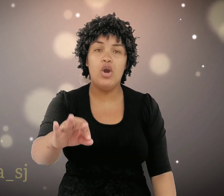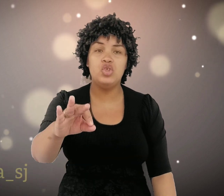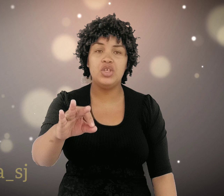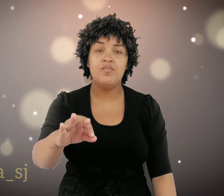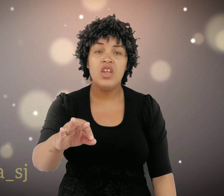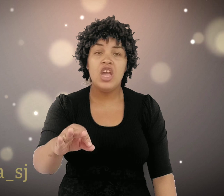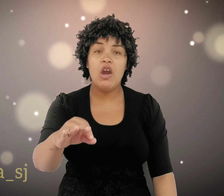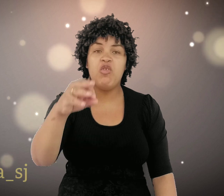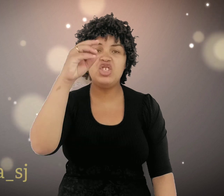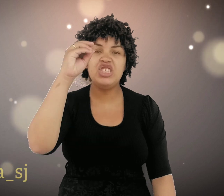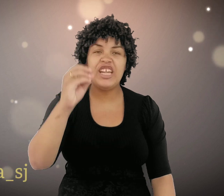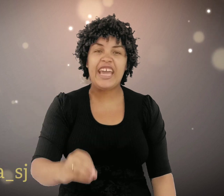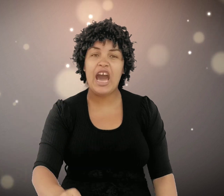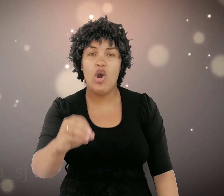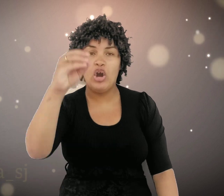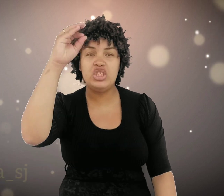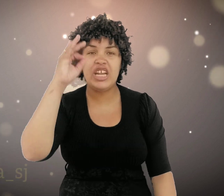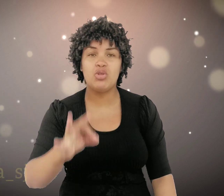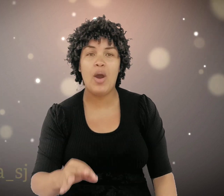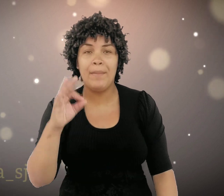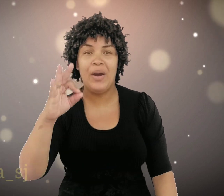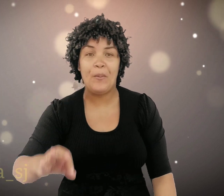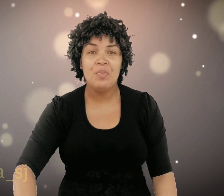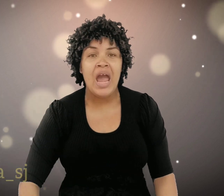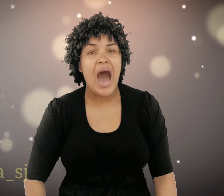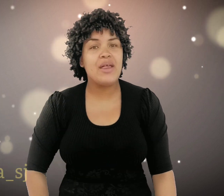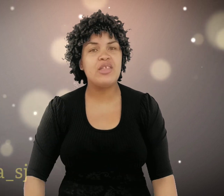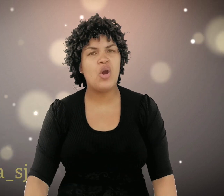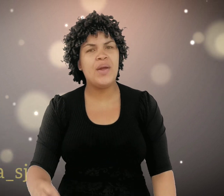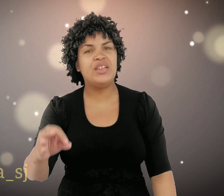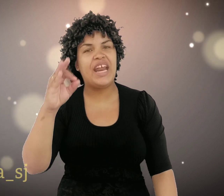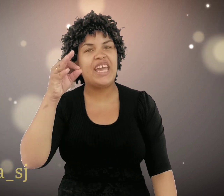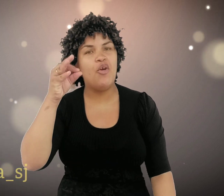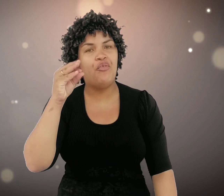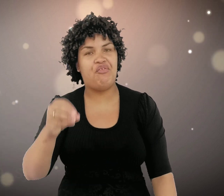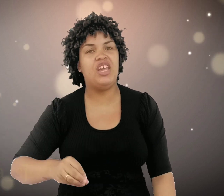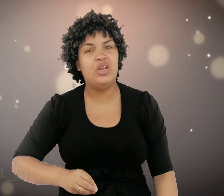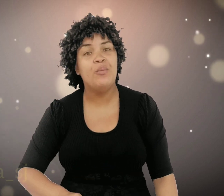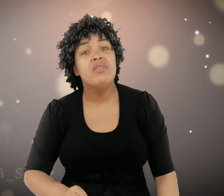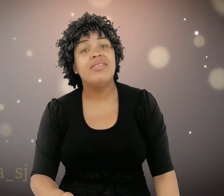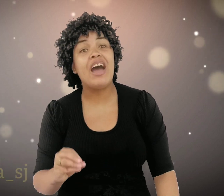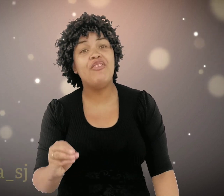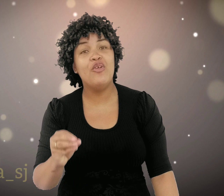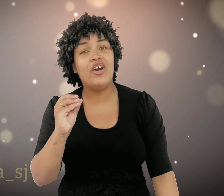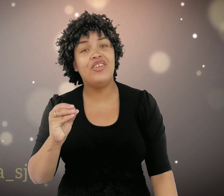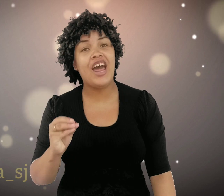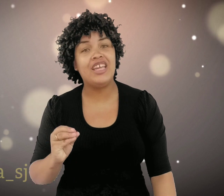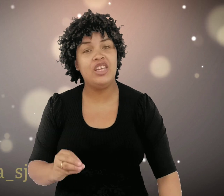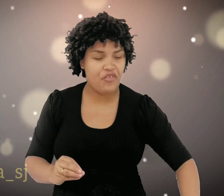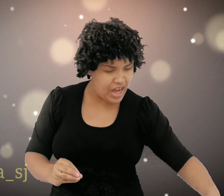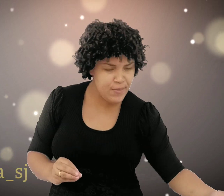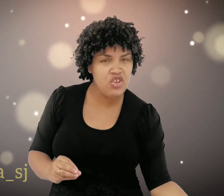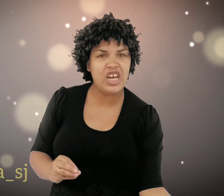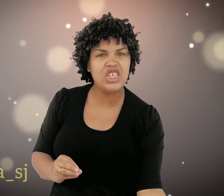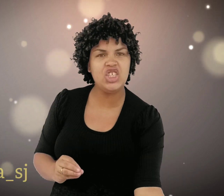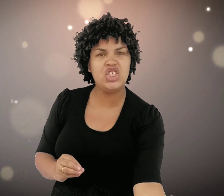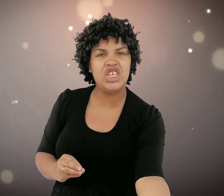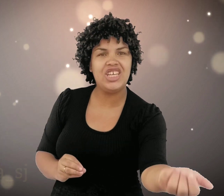hoje. Eu vou te entregar hoje na tua mão. Assim como eu entreguei o filho da viúva de Naim, eu falei menina, a ti te diga.